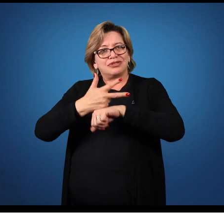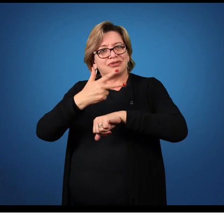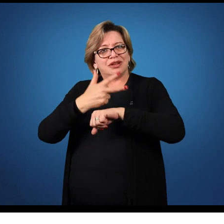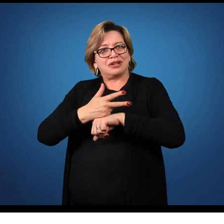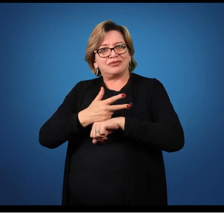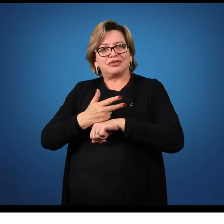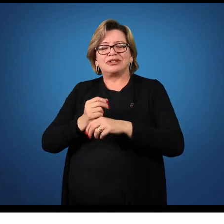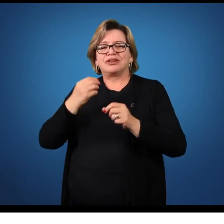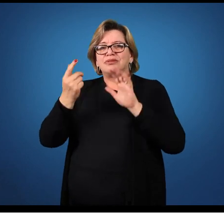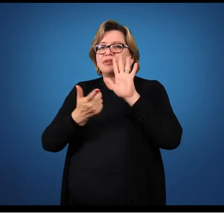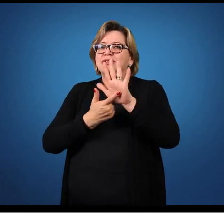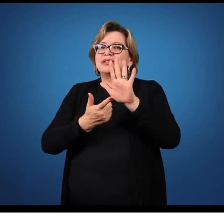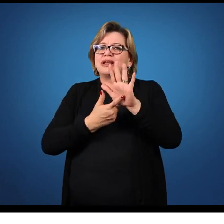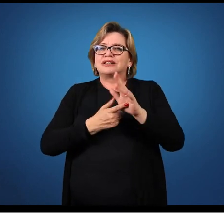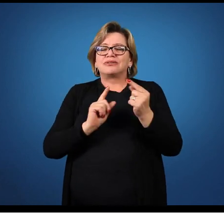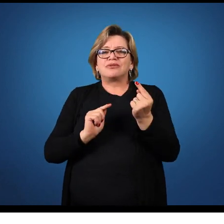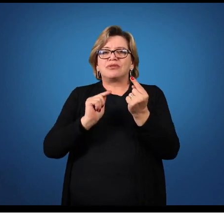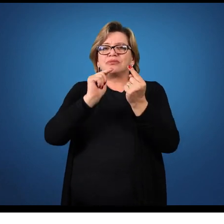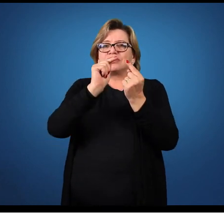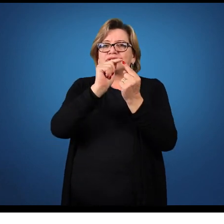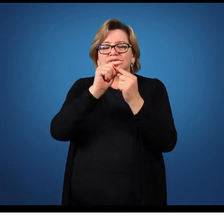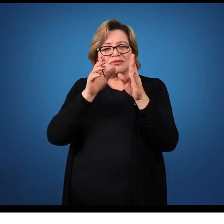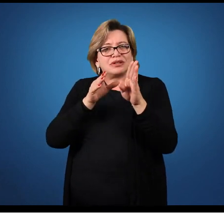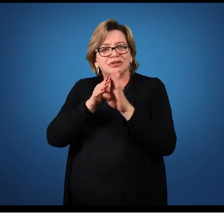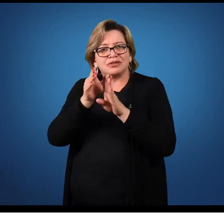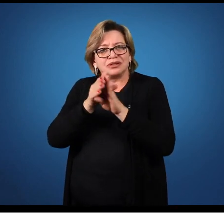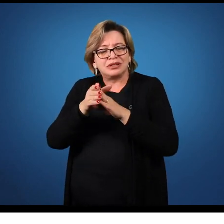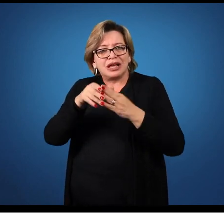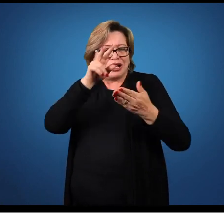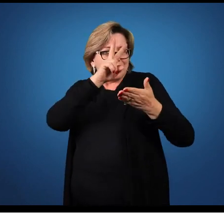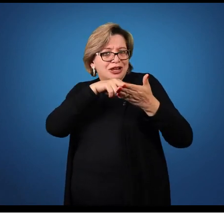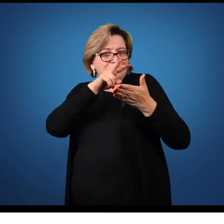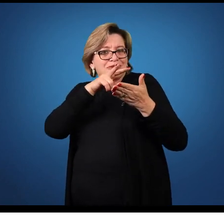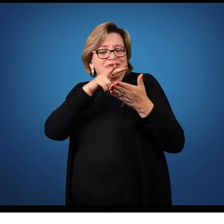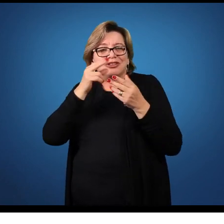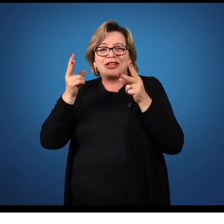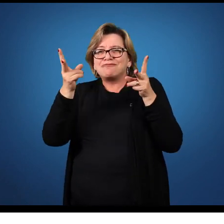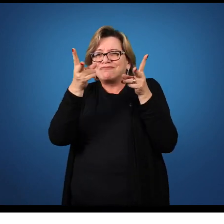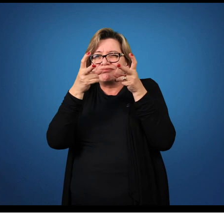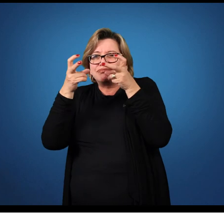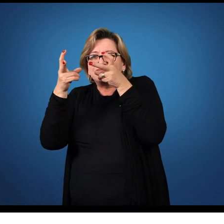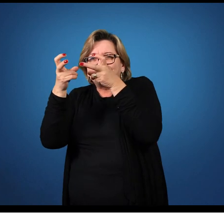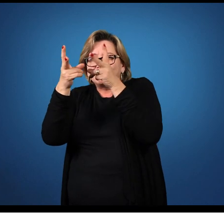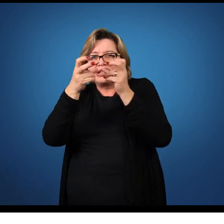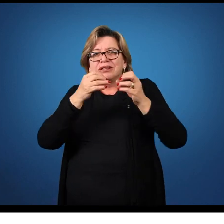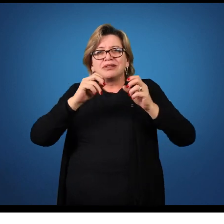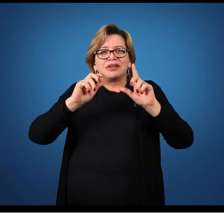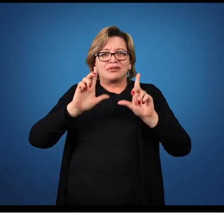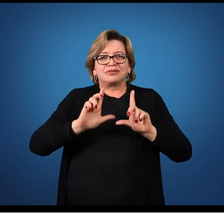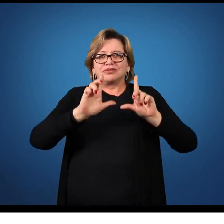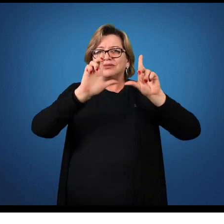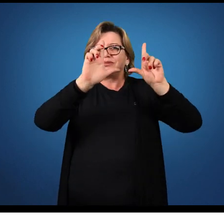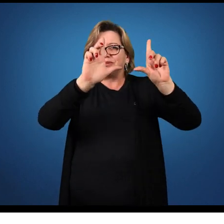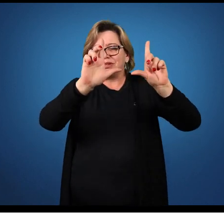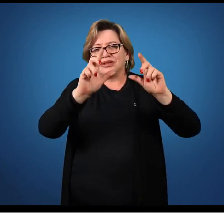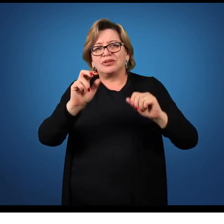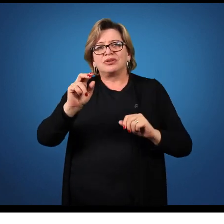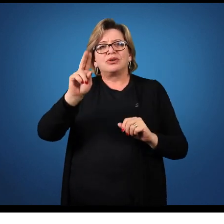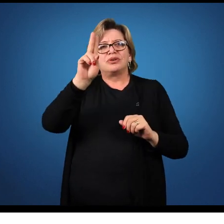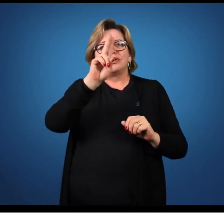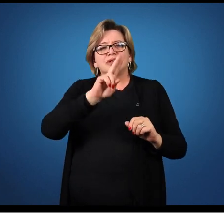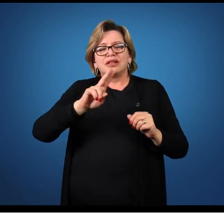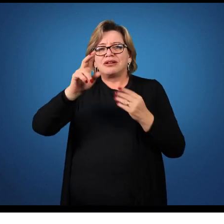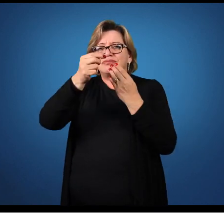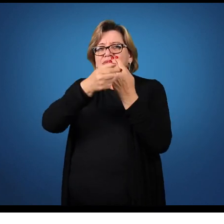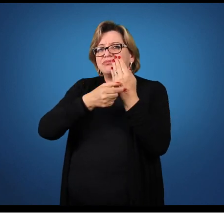foi gravada com o intuito de dar dicas de leitura de imagens. Nós trouxemos aqui um teórico chamado de D. Uberman, mas